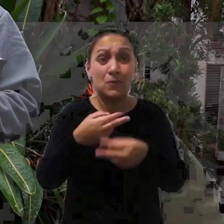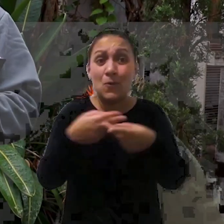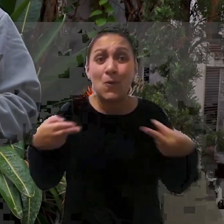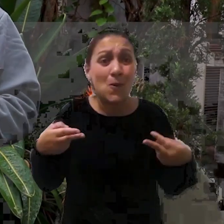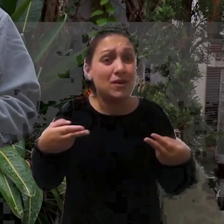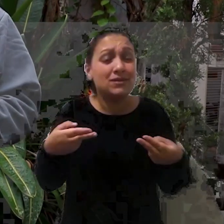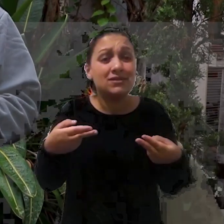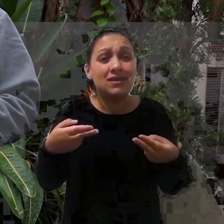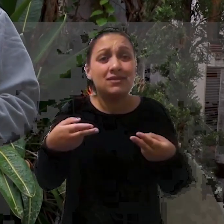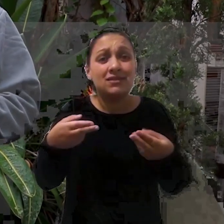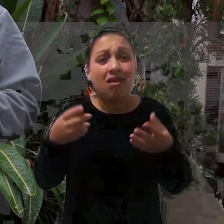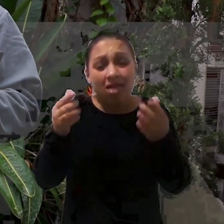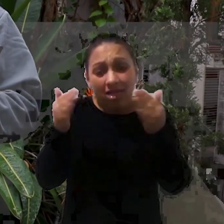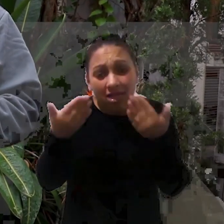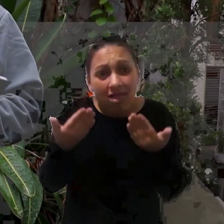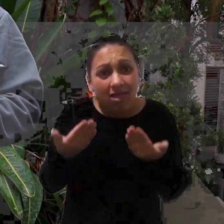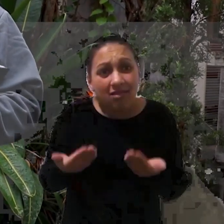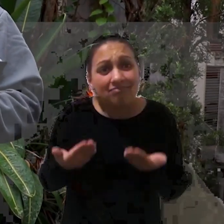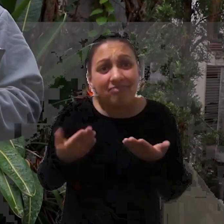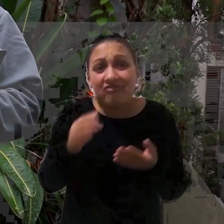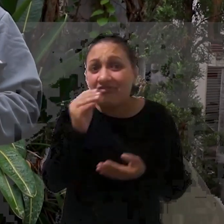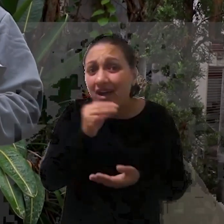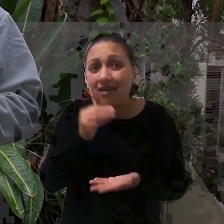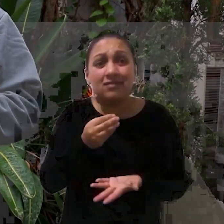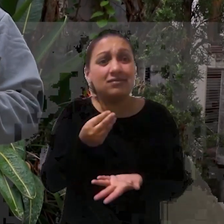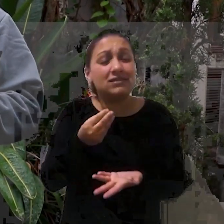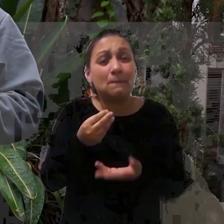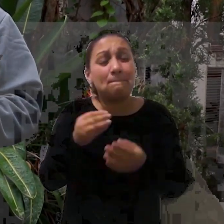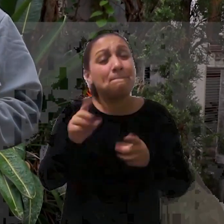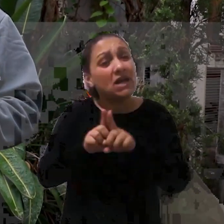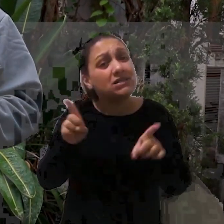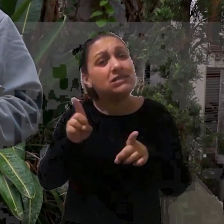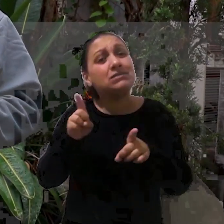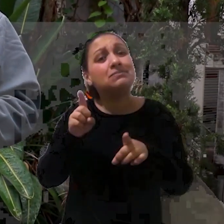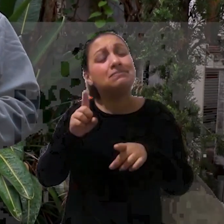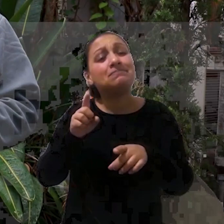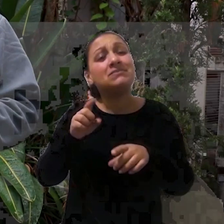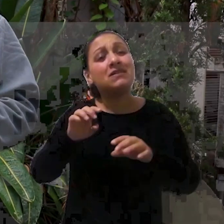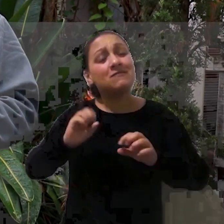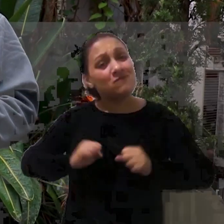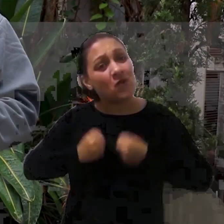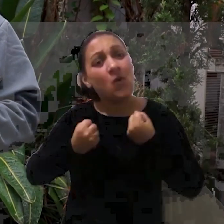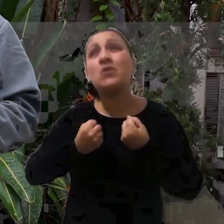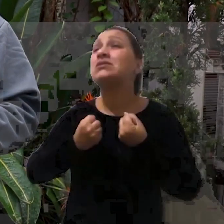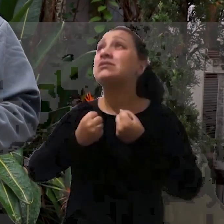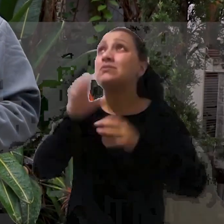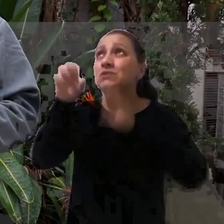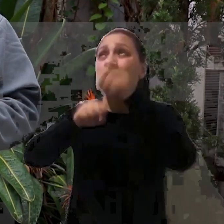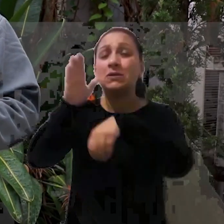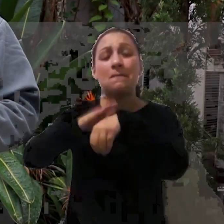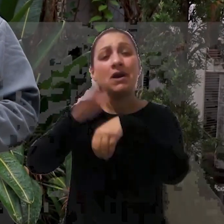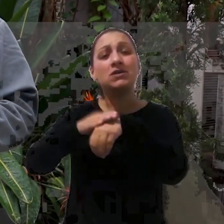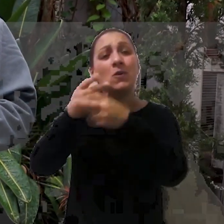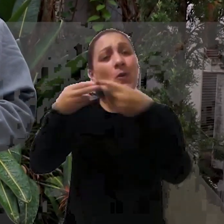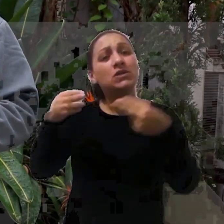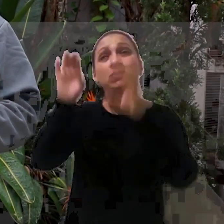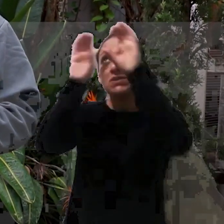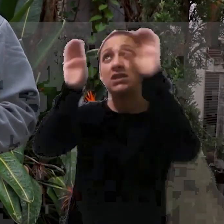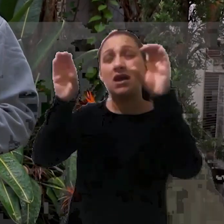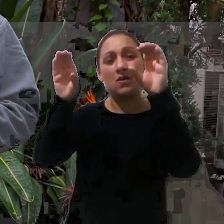desperdice o seu tempo com coisas rasas Busque cada vez mais com intensidade As coisas do céu Aquilo que vem do alto